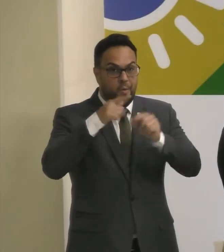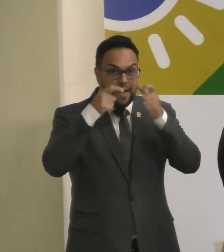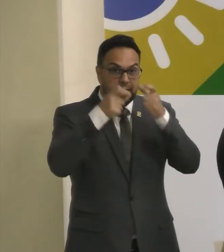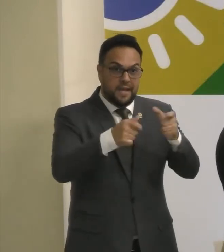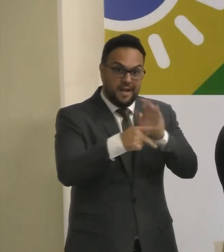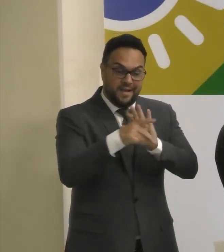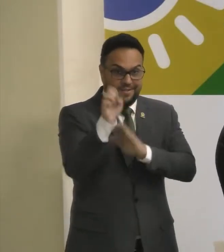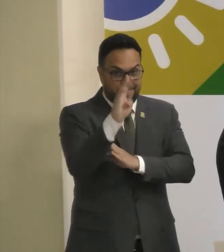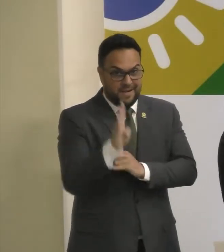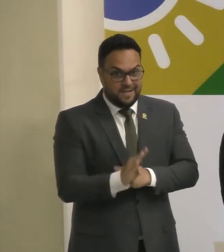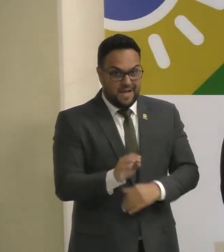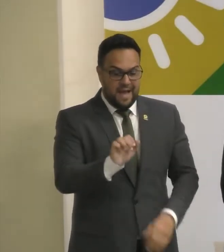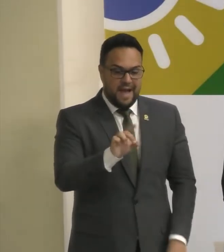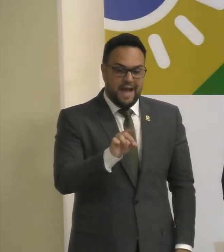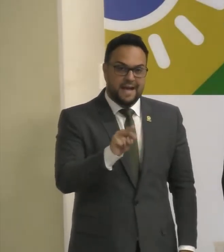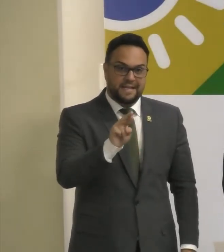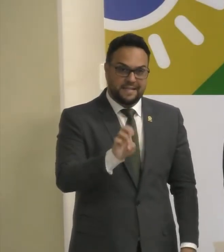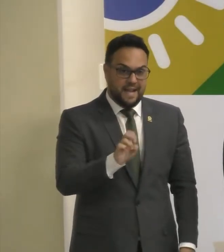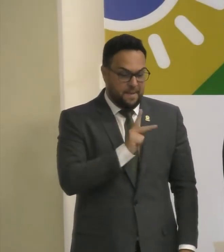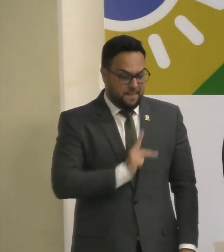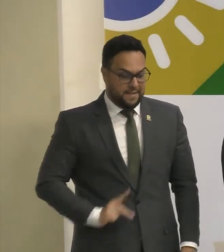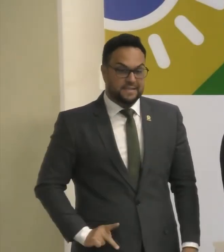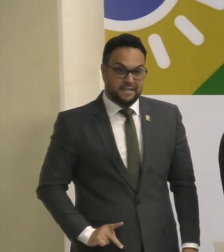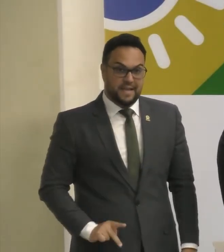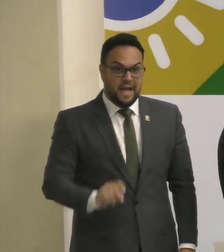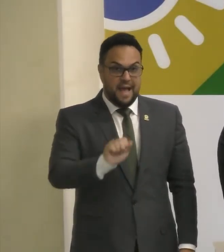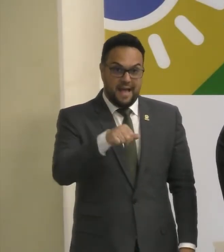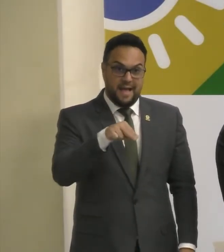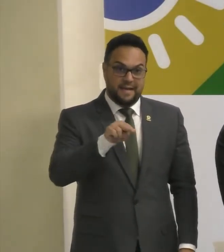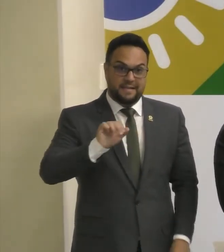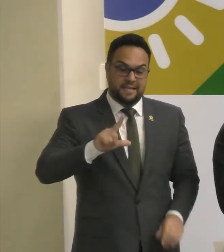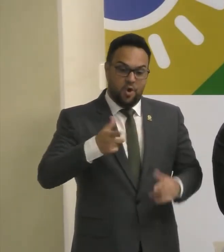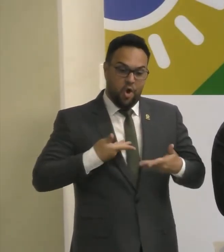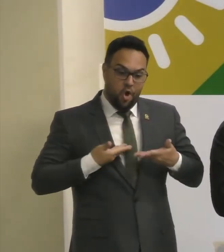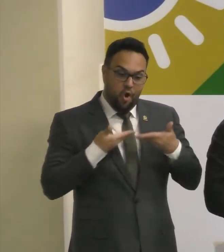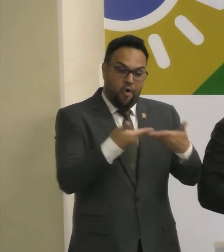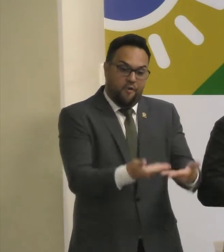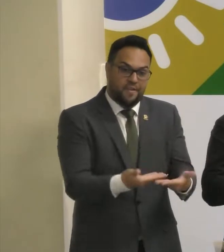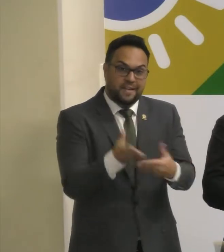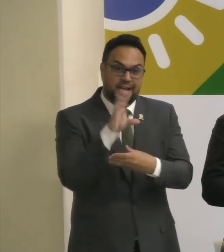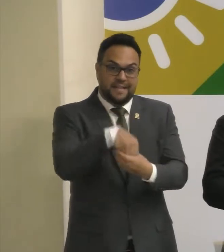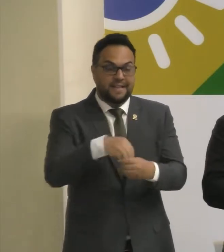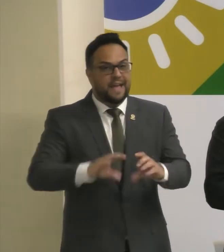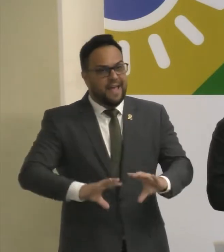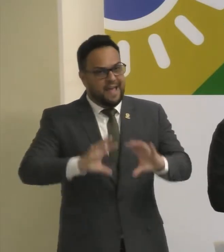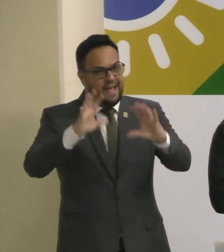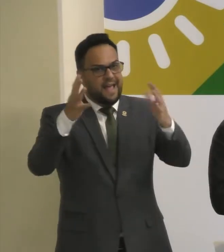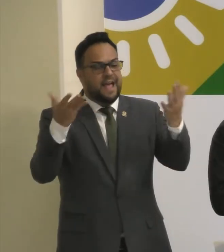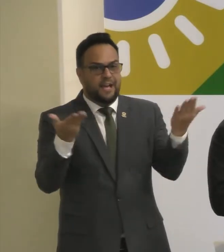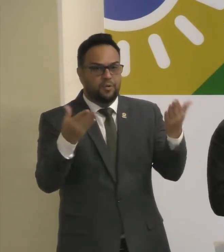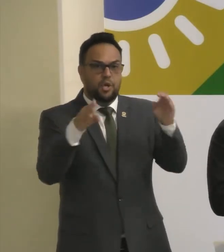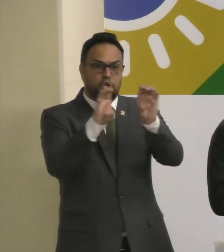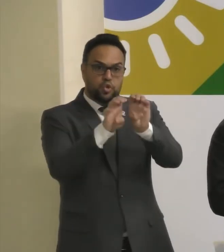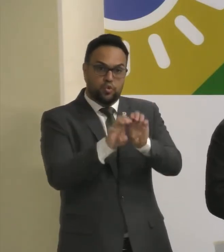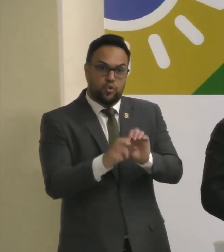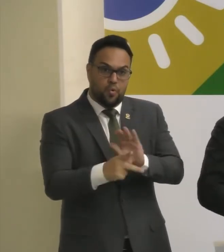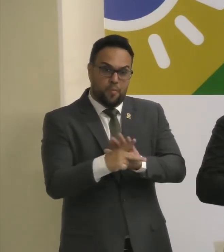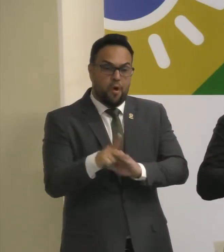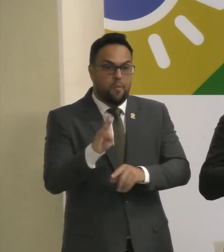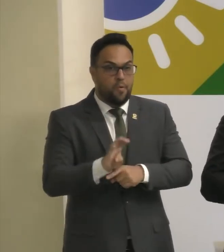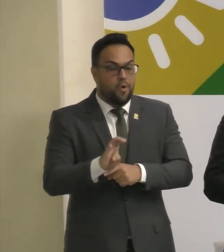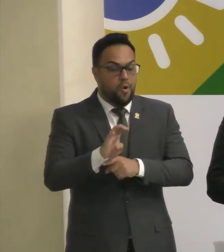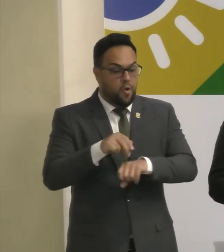Nosso presidente André Pepitoni, obrigado por nos convidar aqui nessa casa, que faz parte também dessa estrutura do Estado brasileiro.